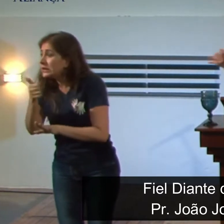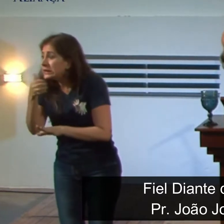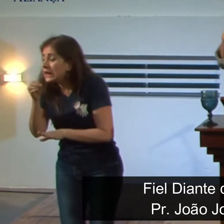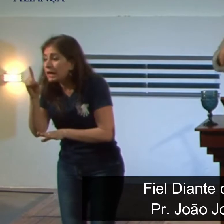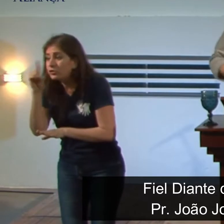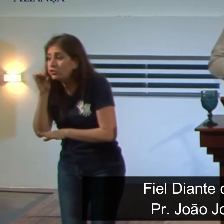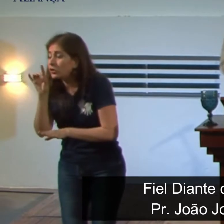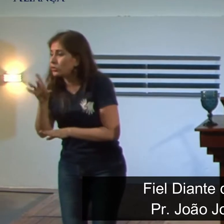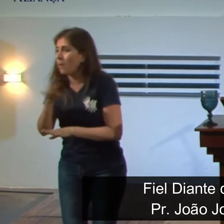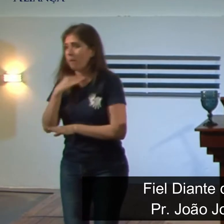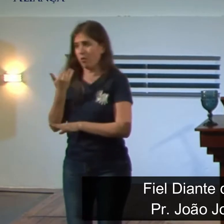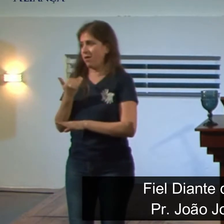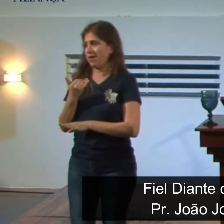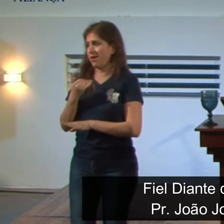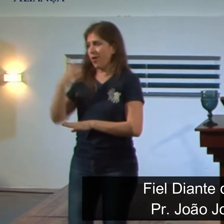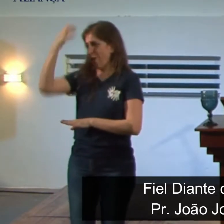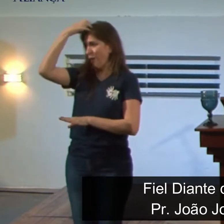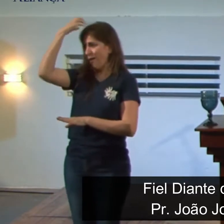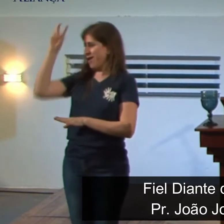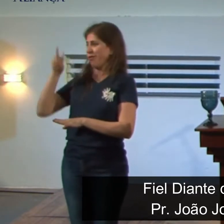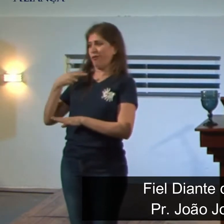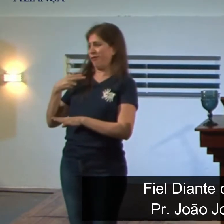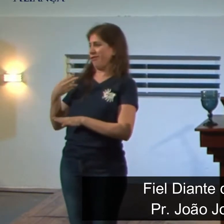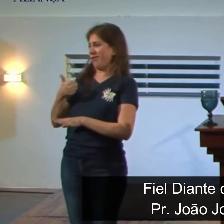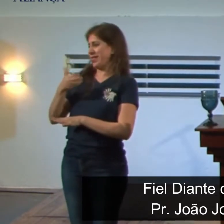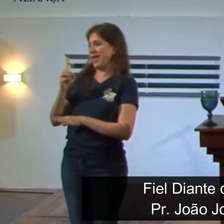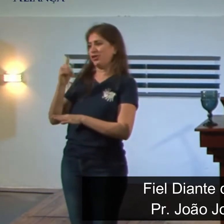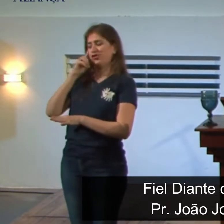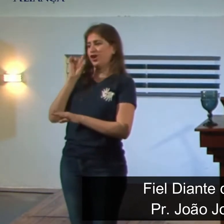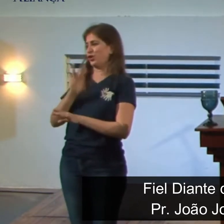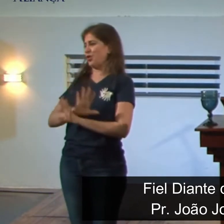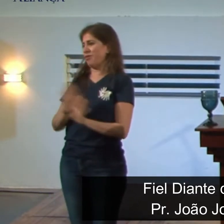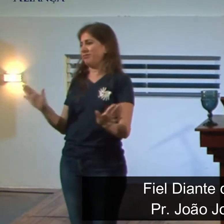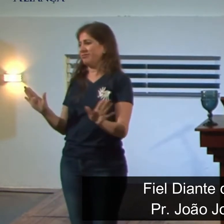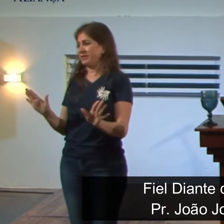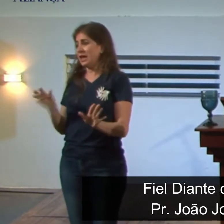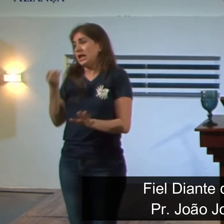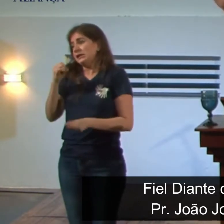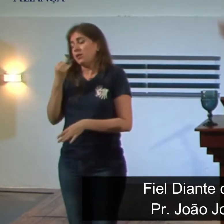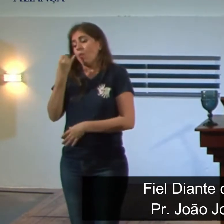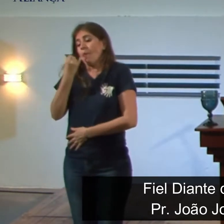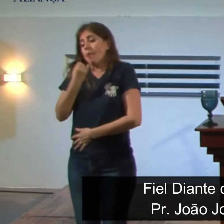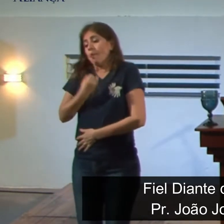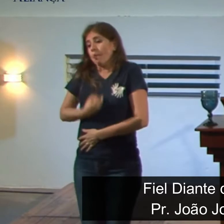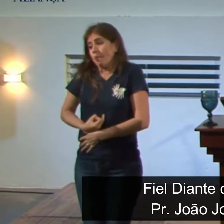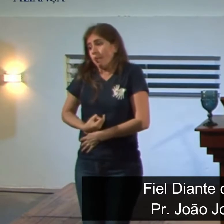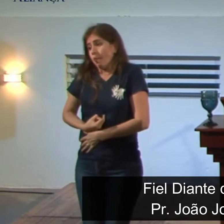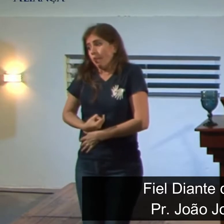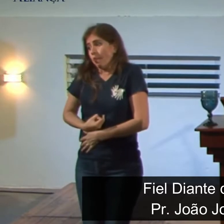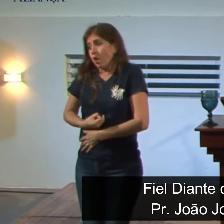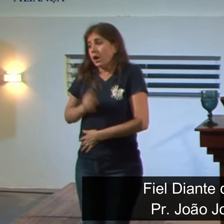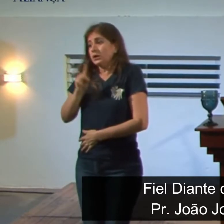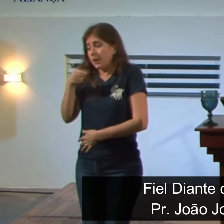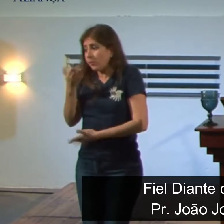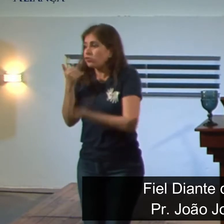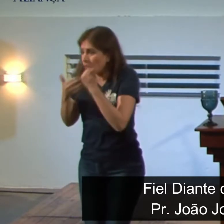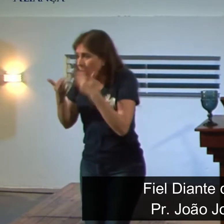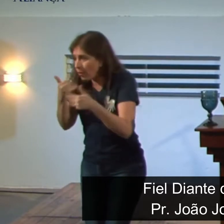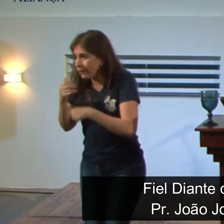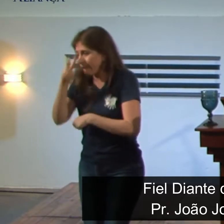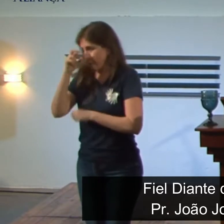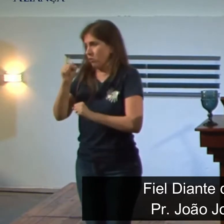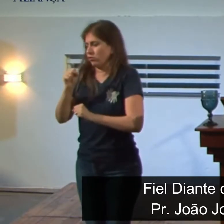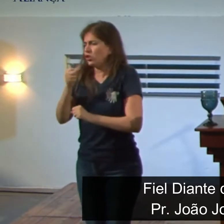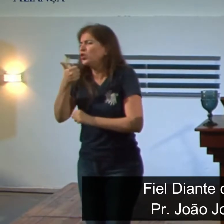Dez dias não dá, até porque o rei não vai ver a gente em dez dias. Entendeu? Se a gente ficar bem magrinho, dá para recuperar depois. Vamos fazer aí dez